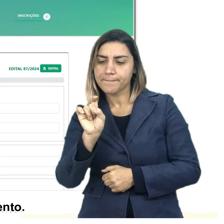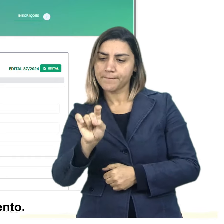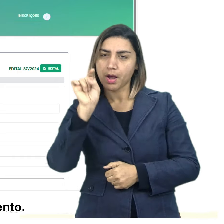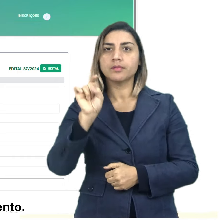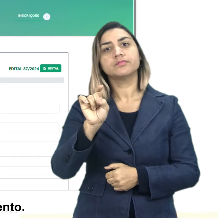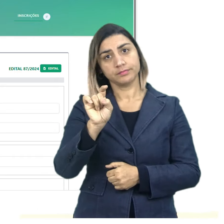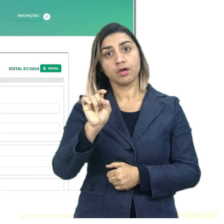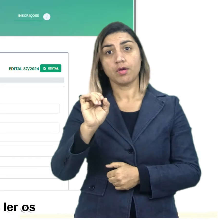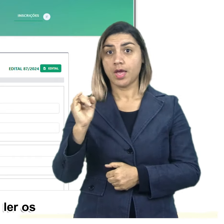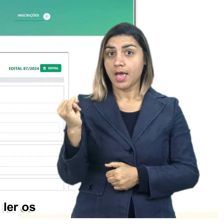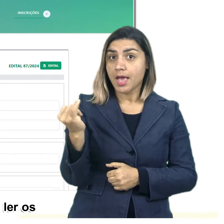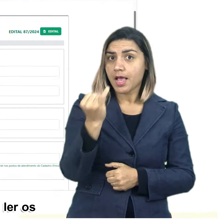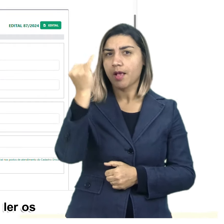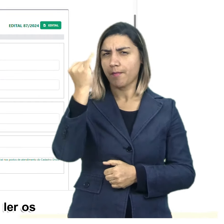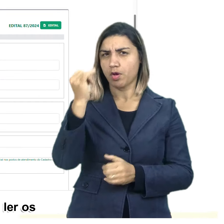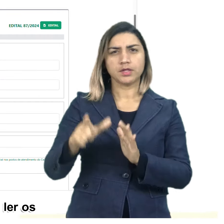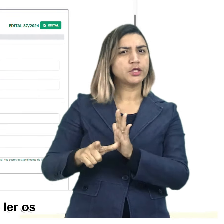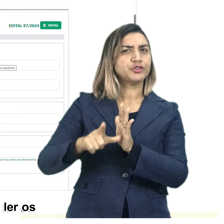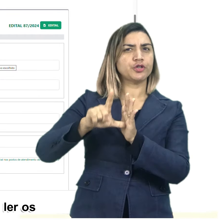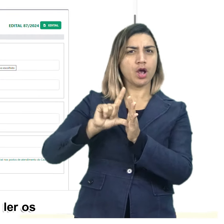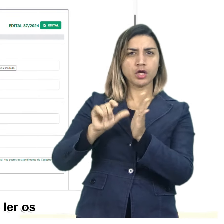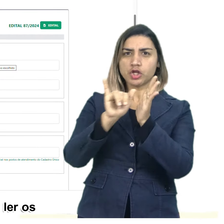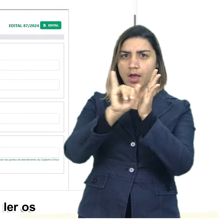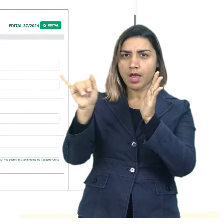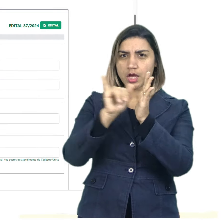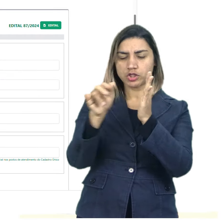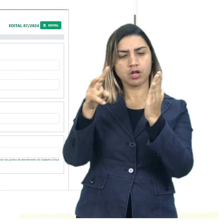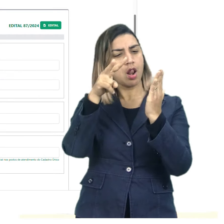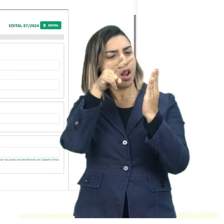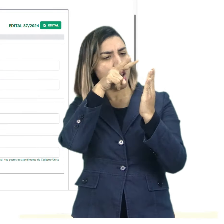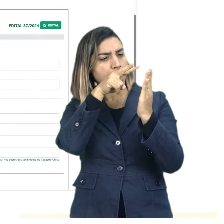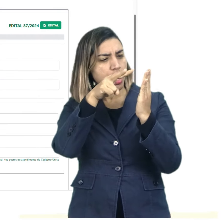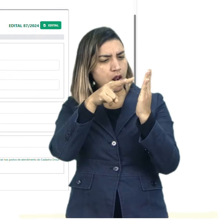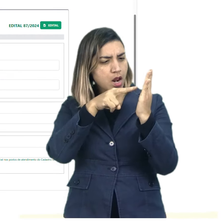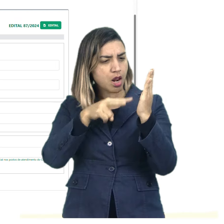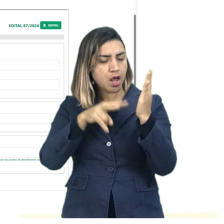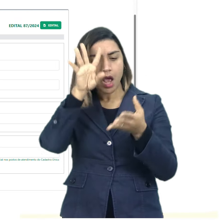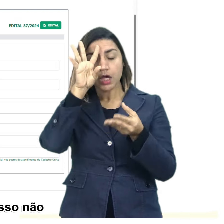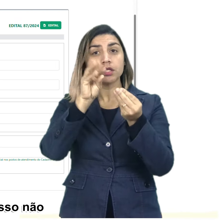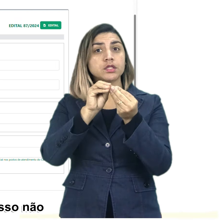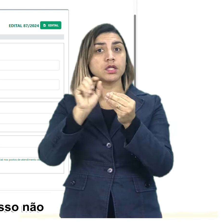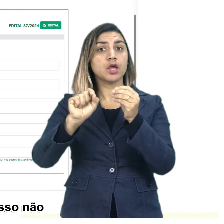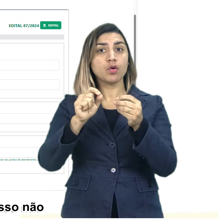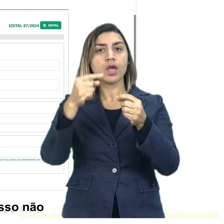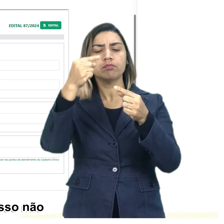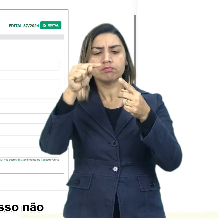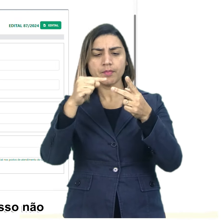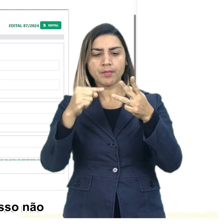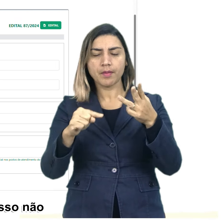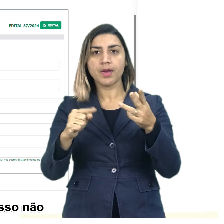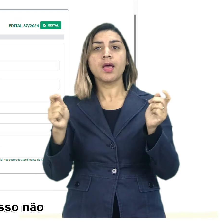isenção de pagamento. Para isso é importante a gente ler os editais e entender quais os